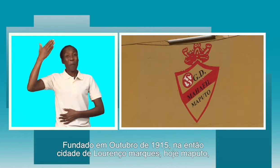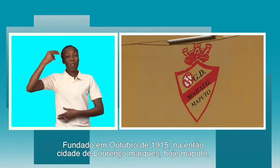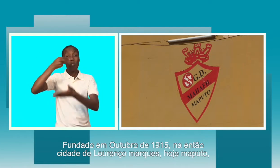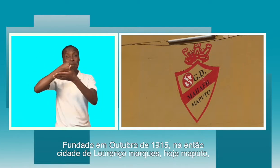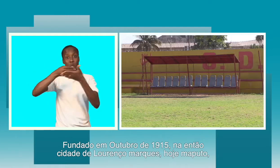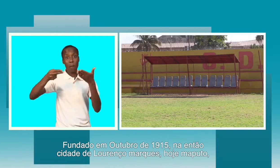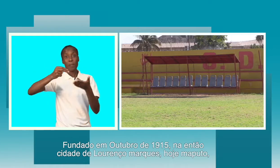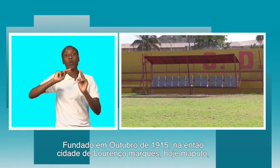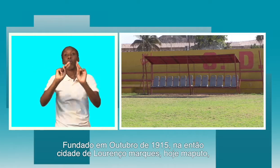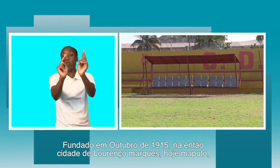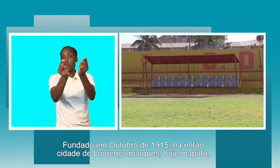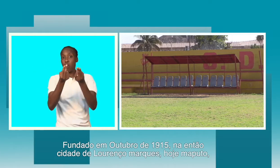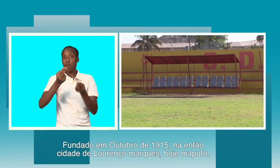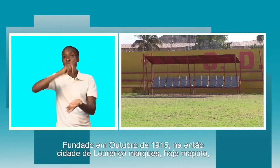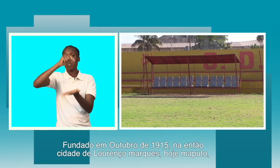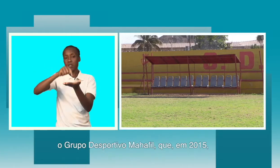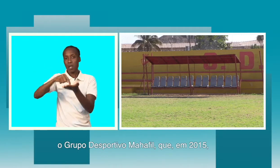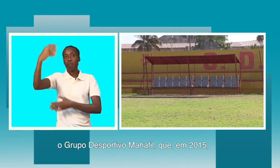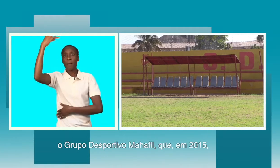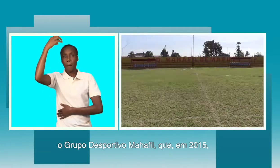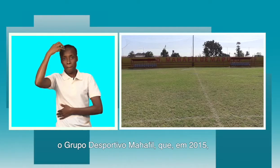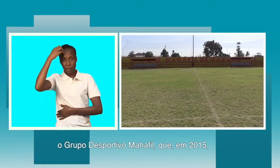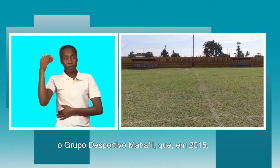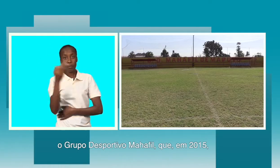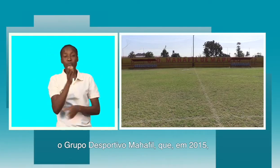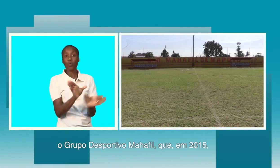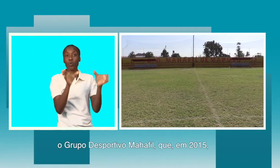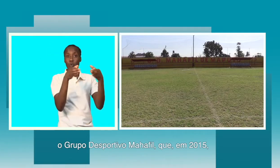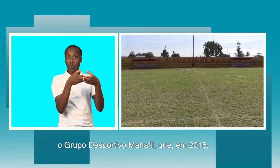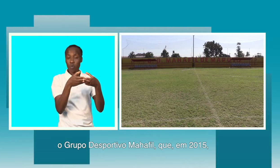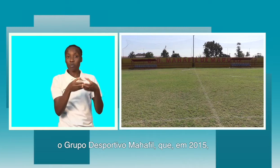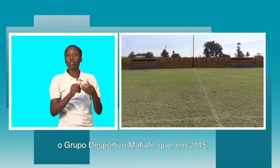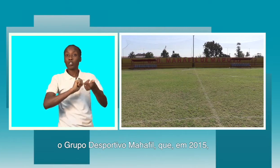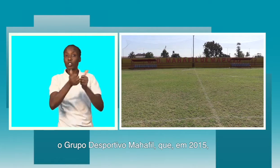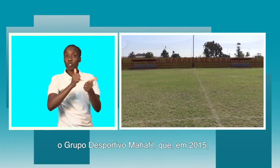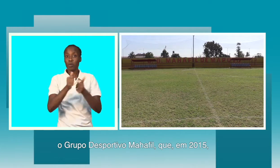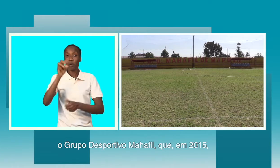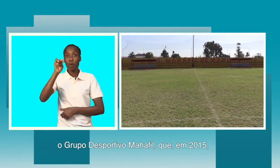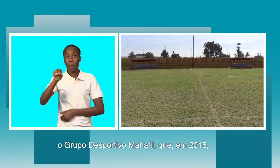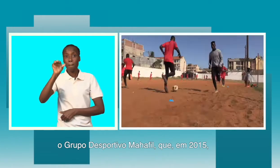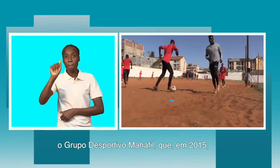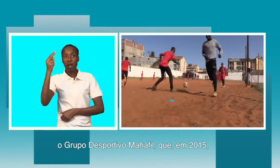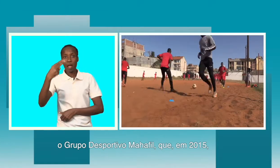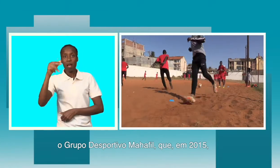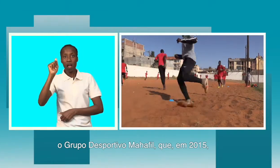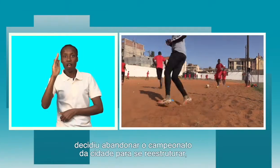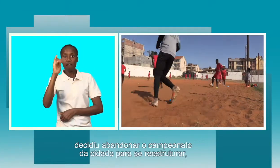Lourenço Marques, Os Maputo, o grupo desportivo Maafil, que em 2015 decidiu